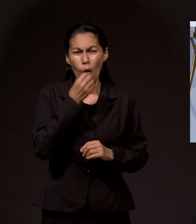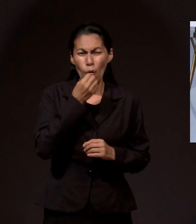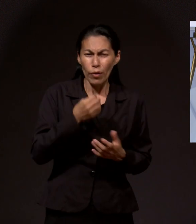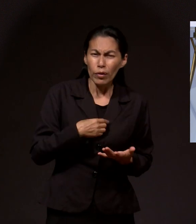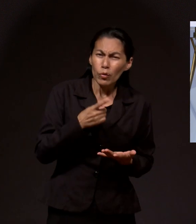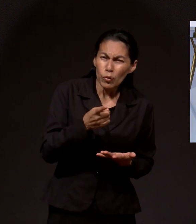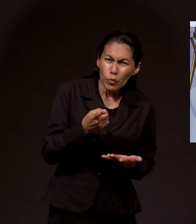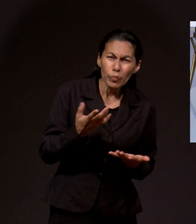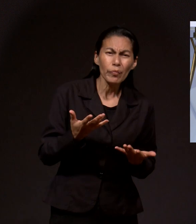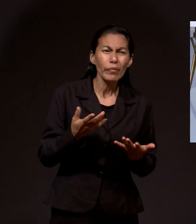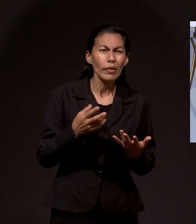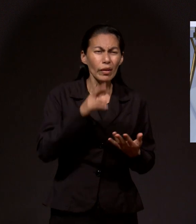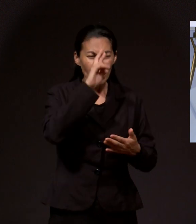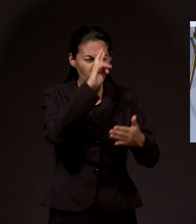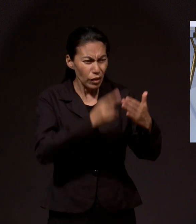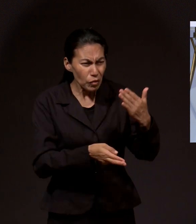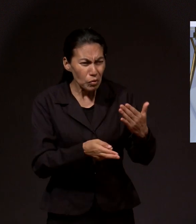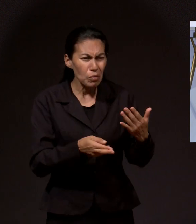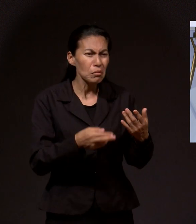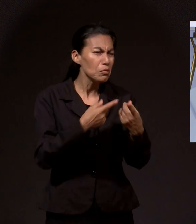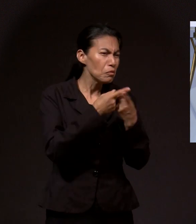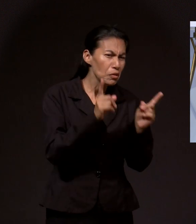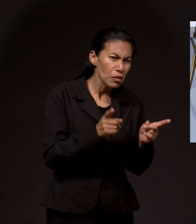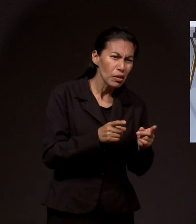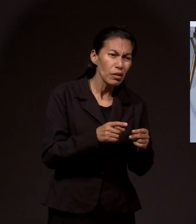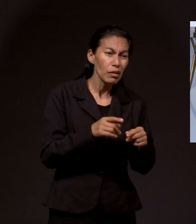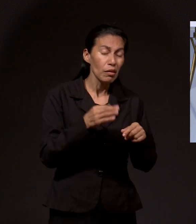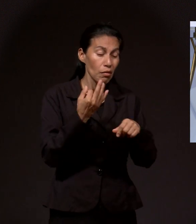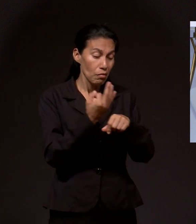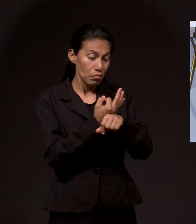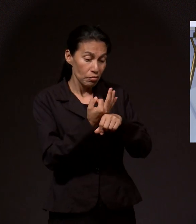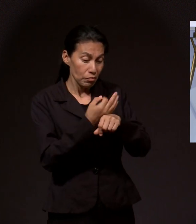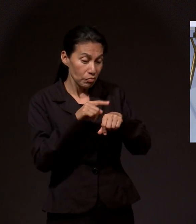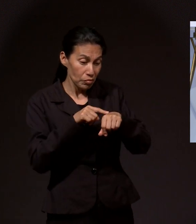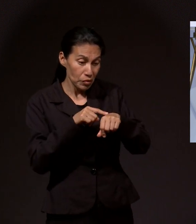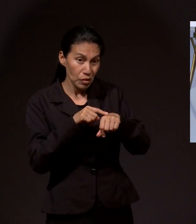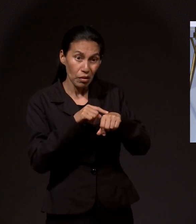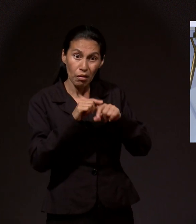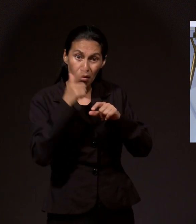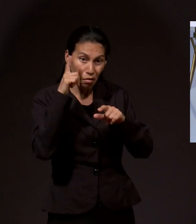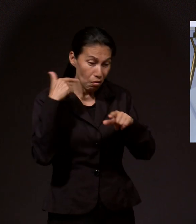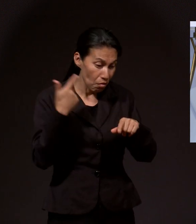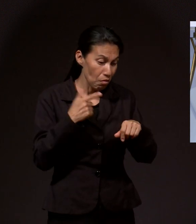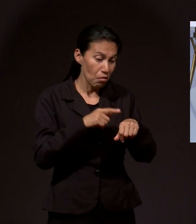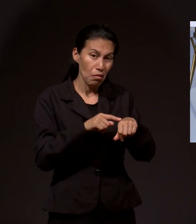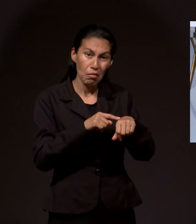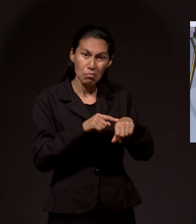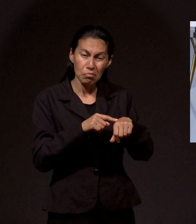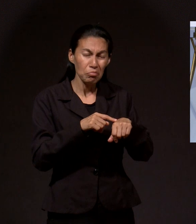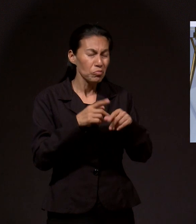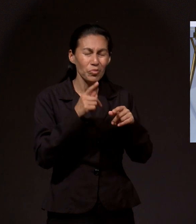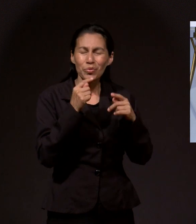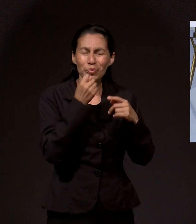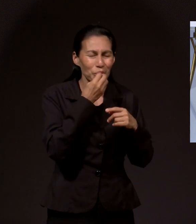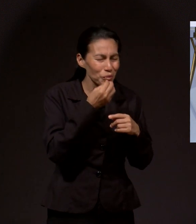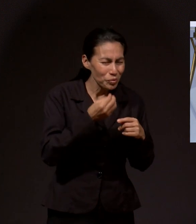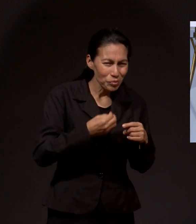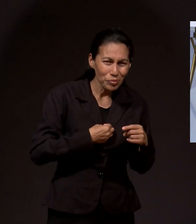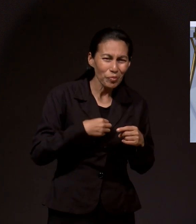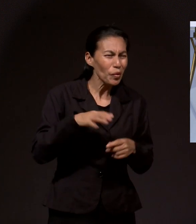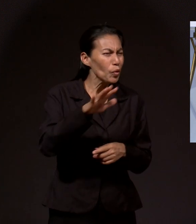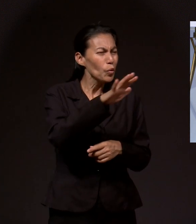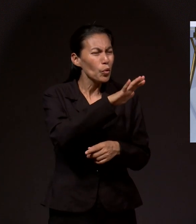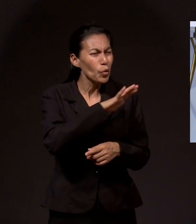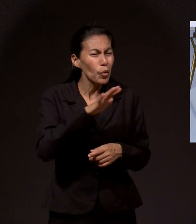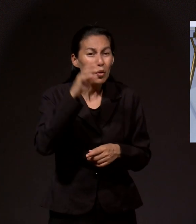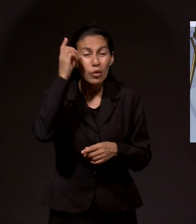pertenezcas, no importa el color de tu piel. Todos fuimos creados